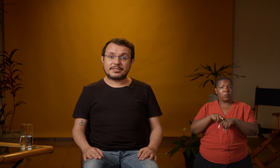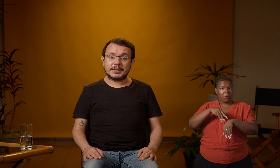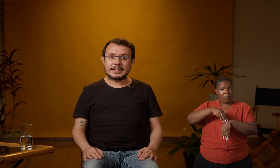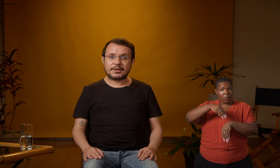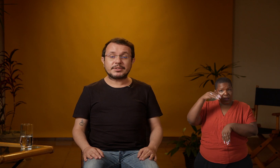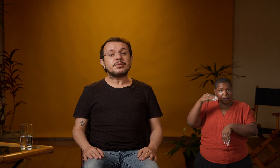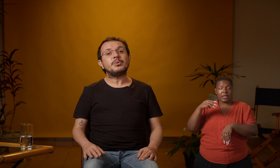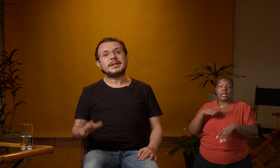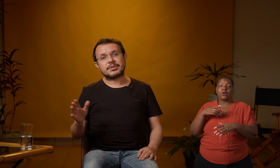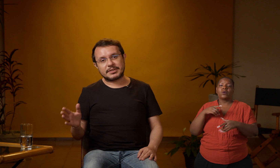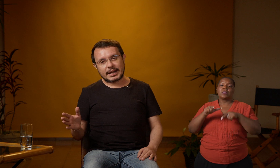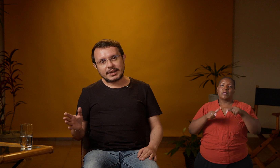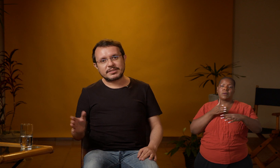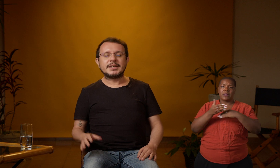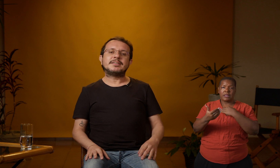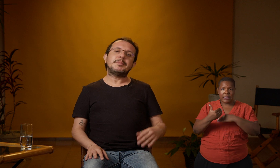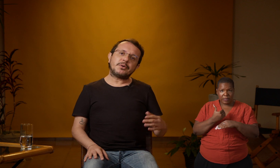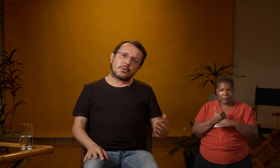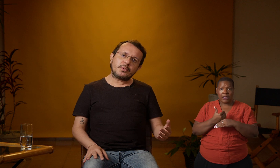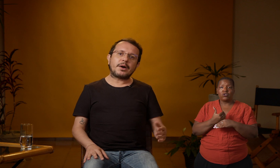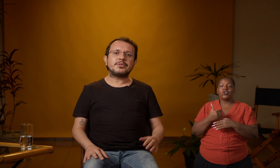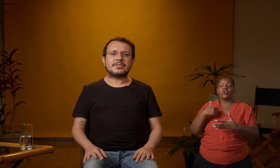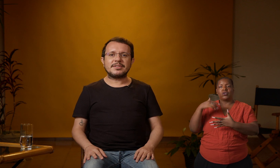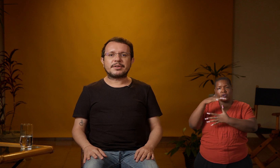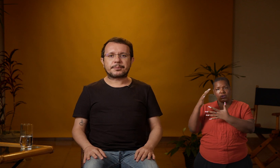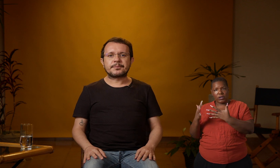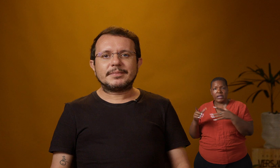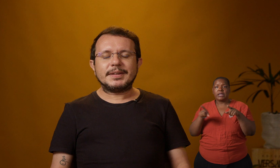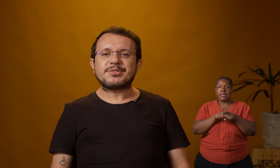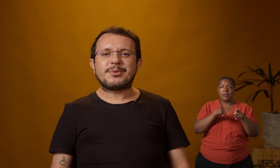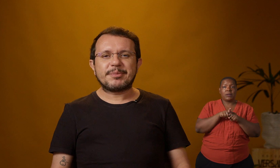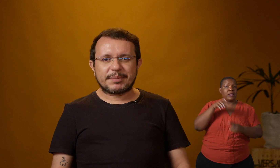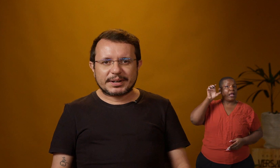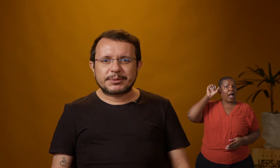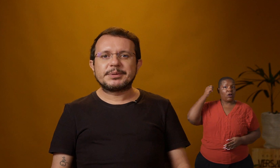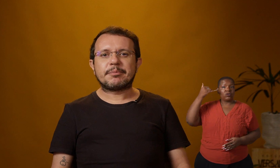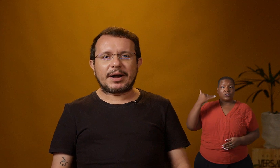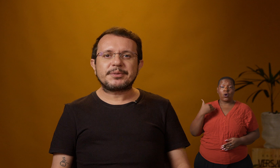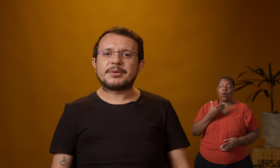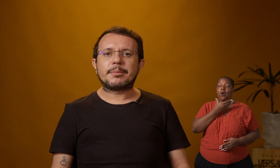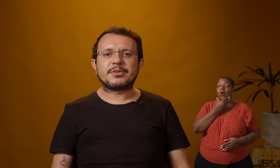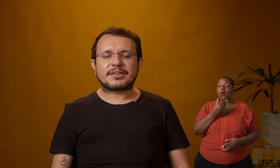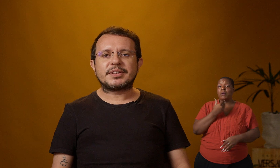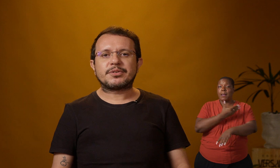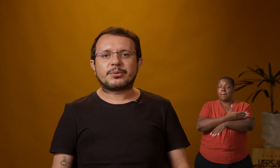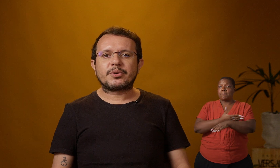acessibilidade, tanto com língua de sinais, também com audiodescrição. Eu sou um homem branco, magro, tenho cabelos castanhos escuros,